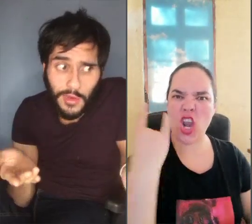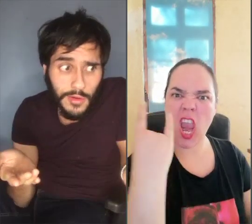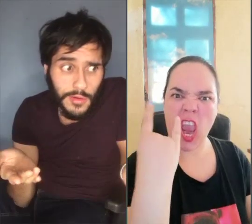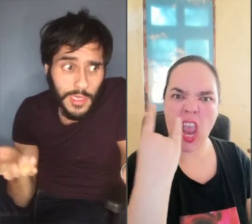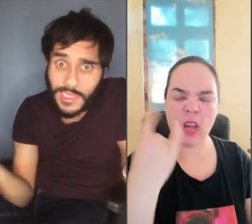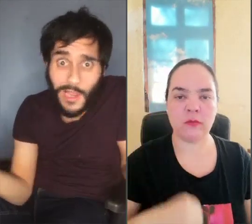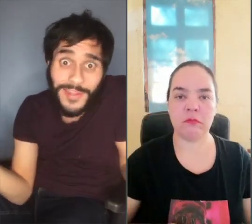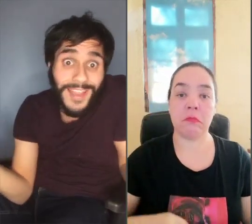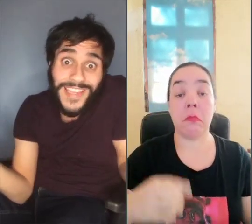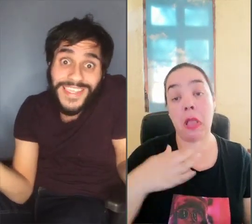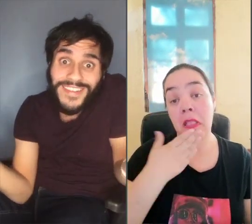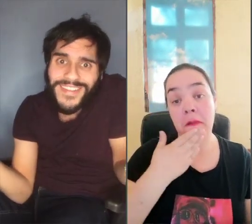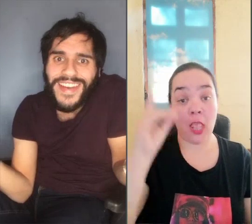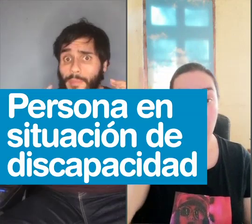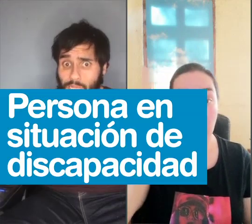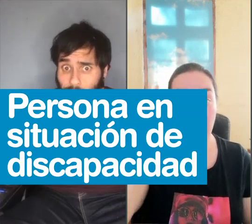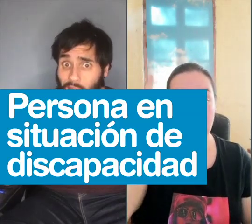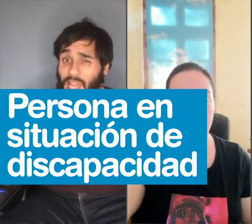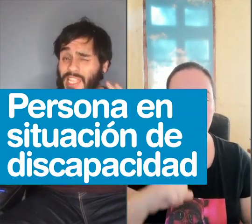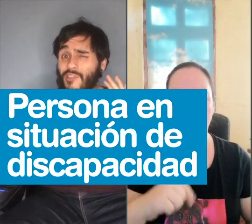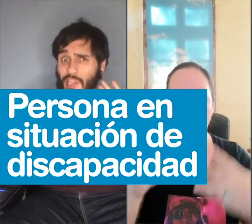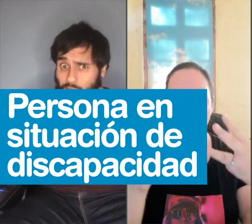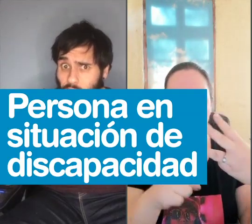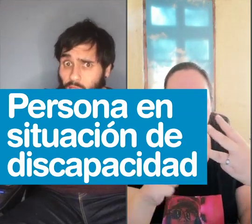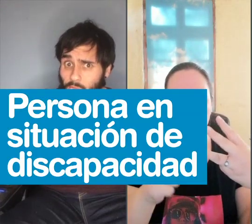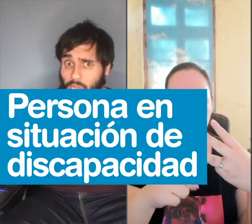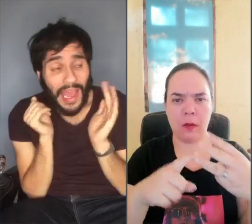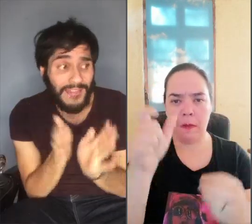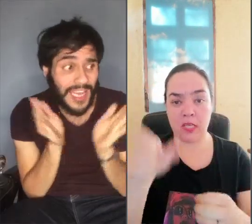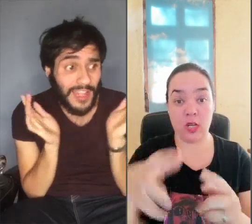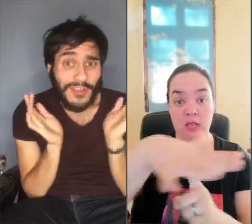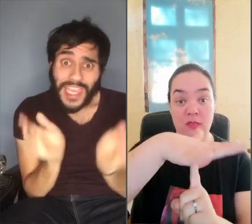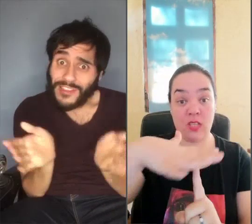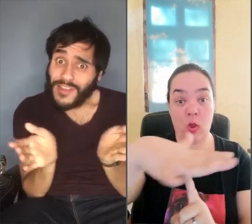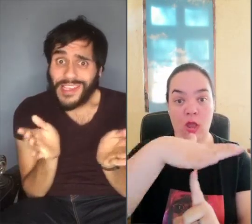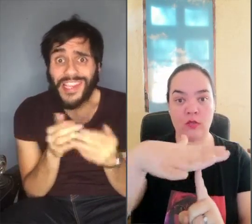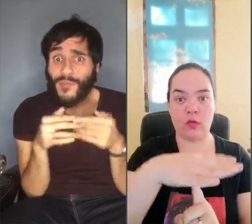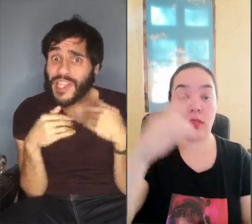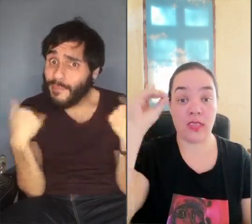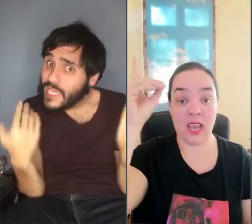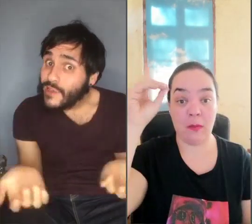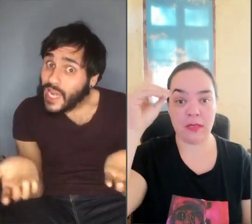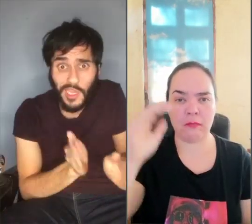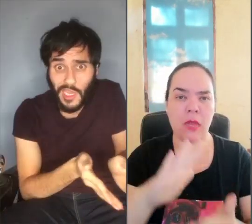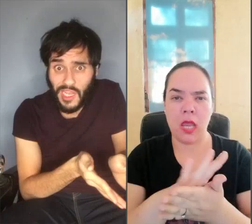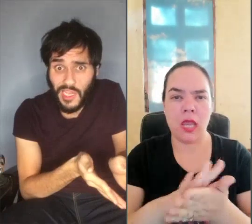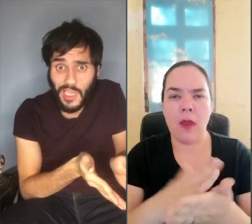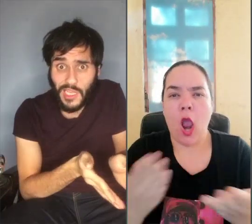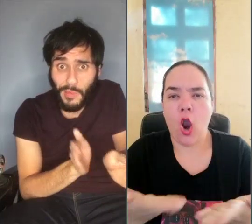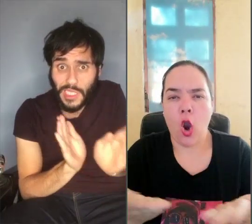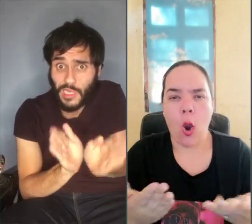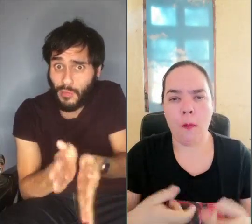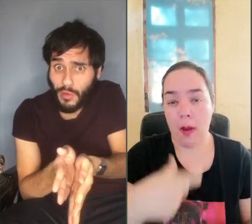rockeros Y hasta los discapacitados Persona en situación de discapacidad Habla del contexto en que se encuentra la persona Quiere